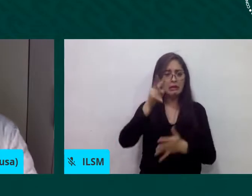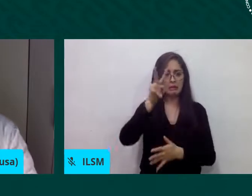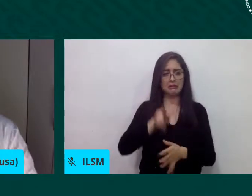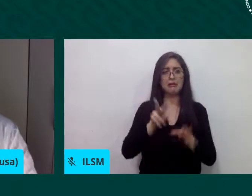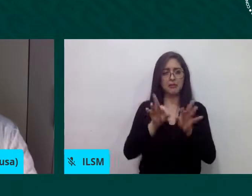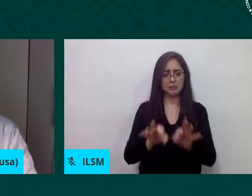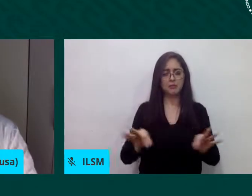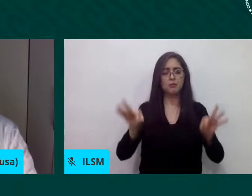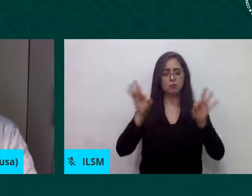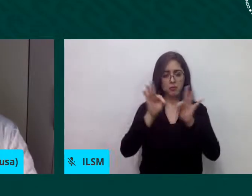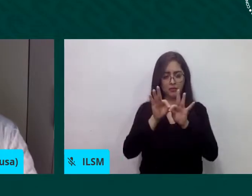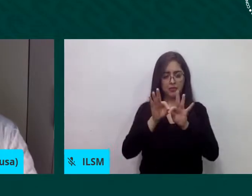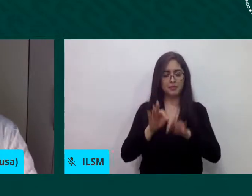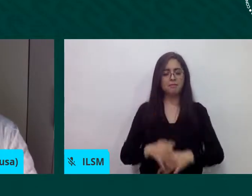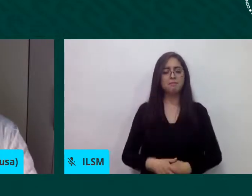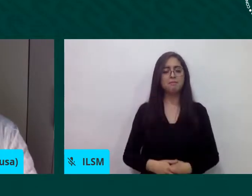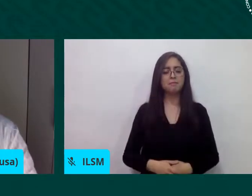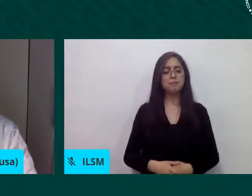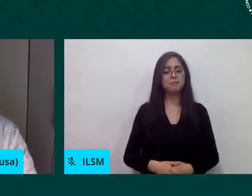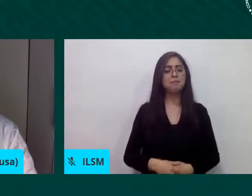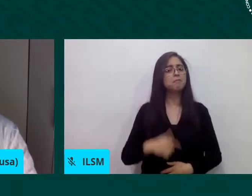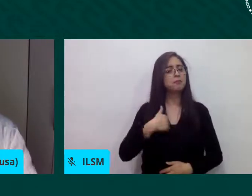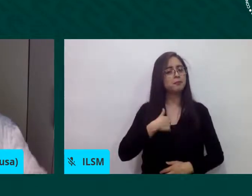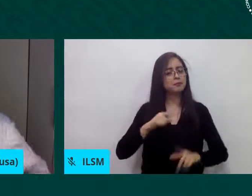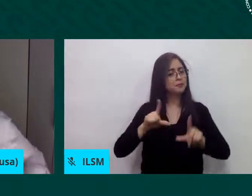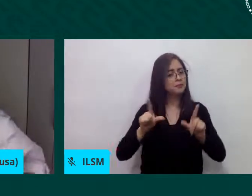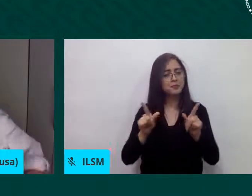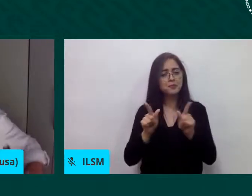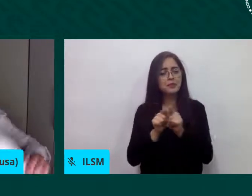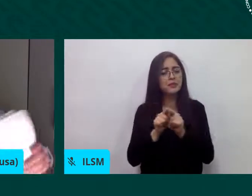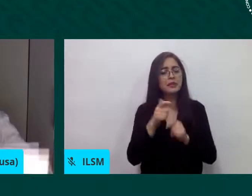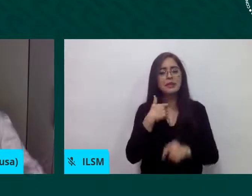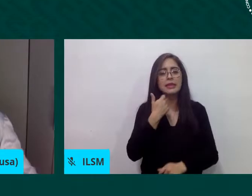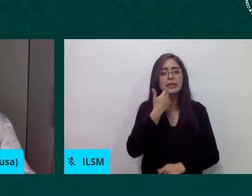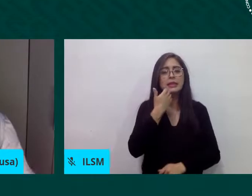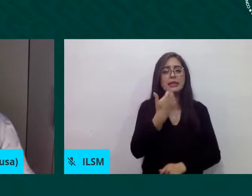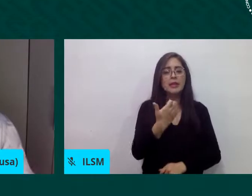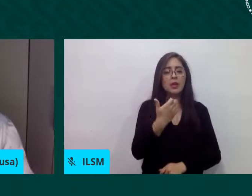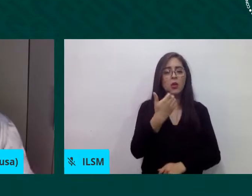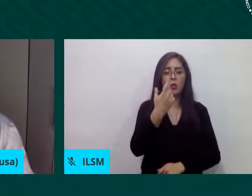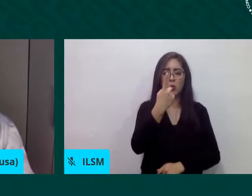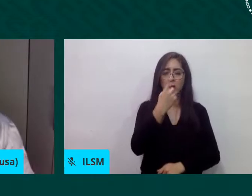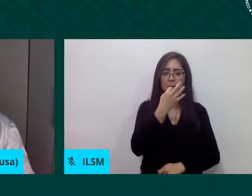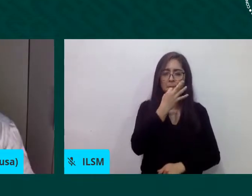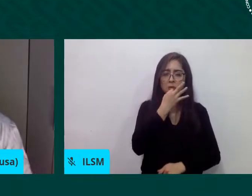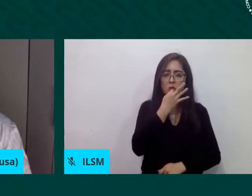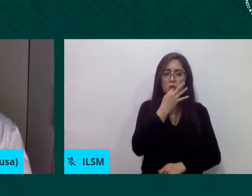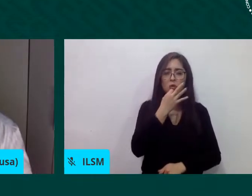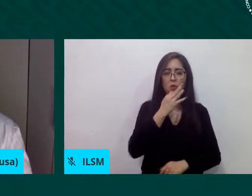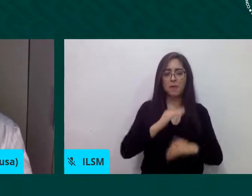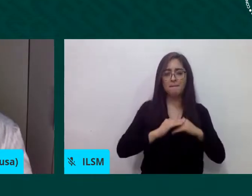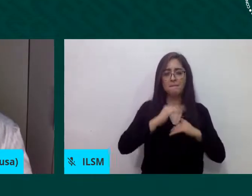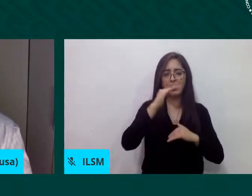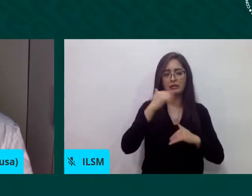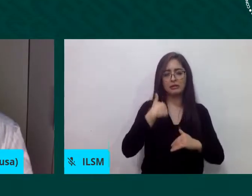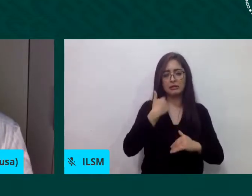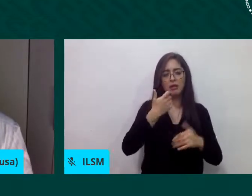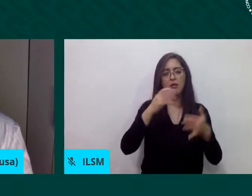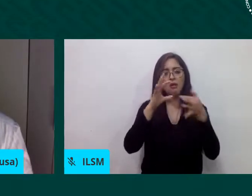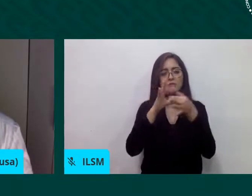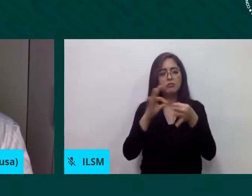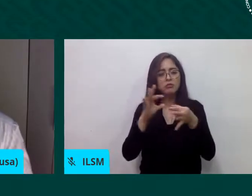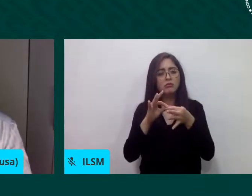con un minuto más para decir que antes Gabriela González y Laura